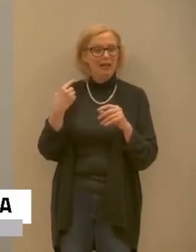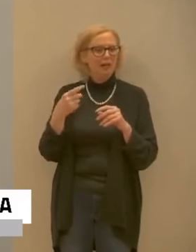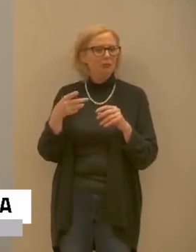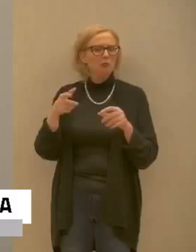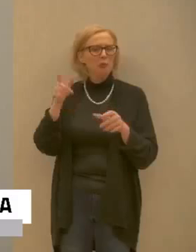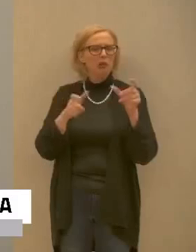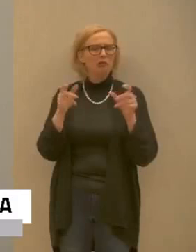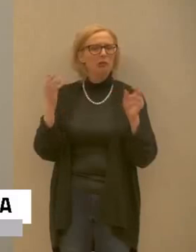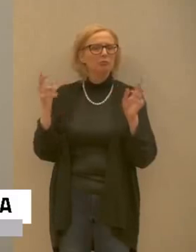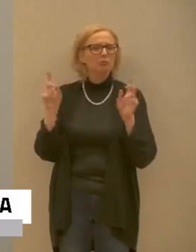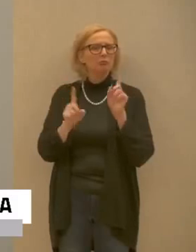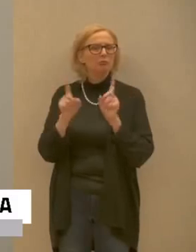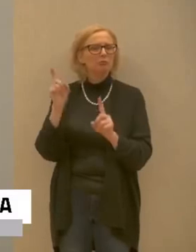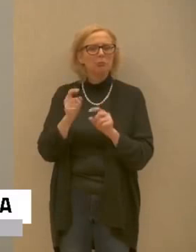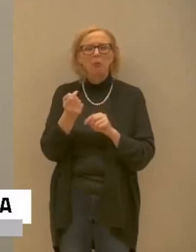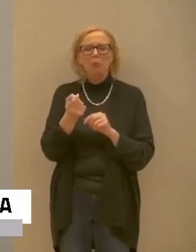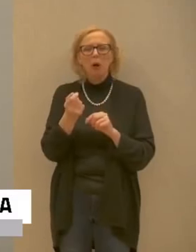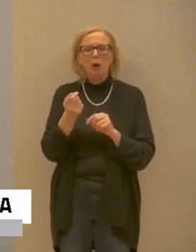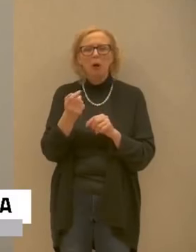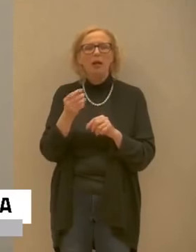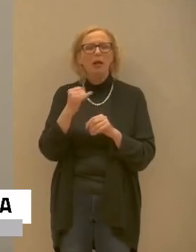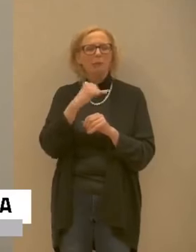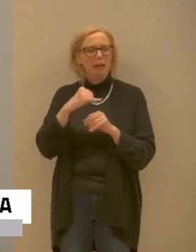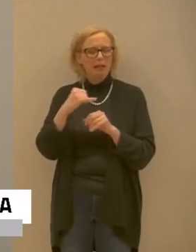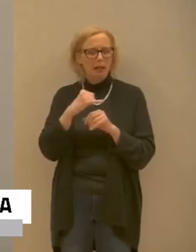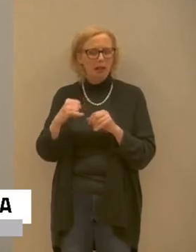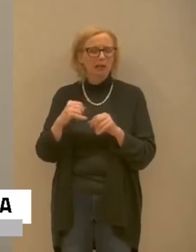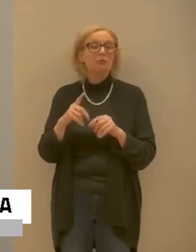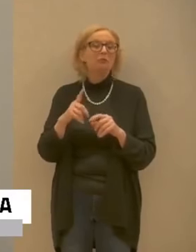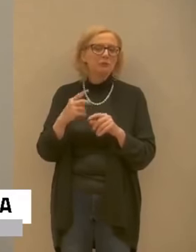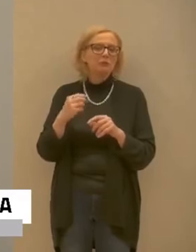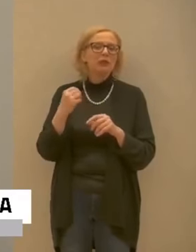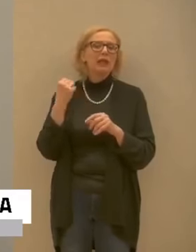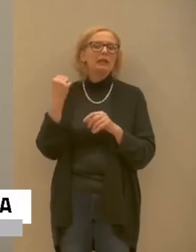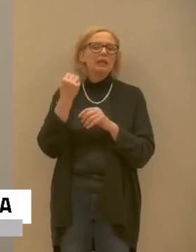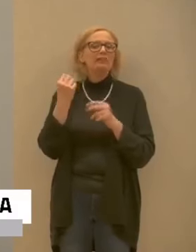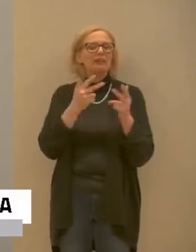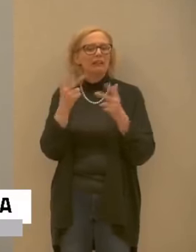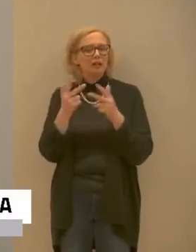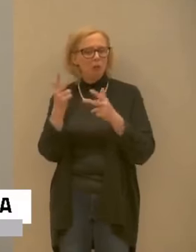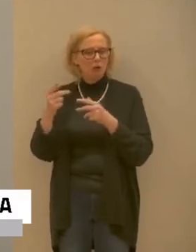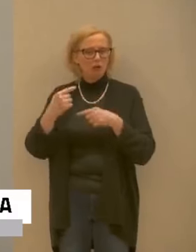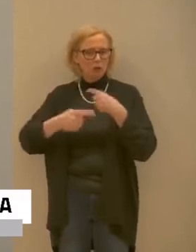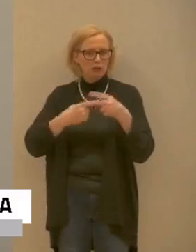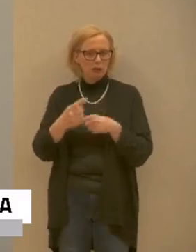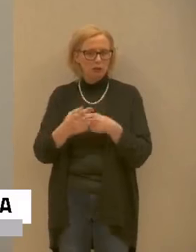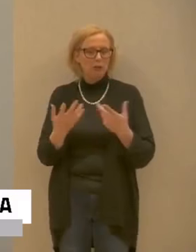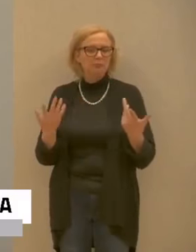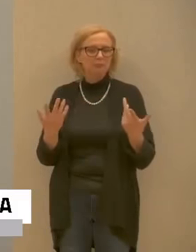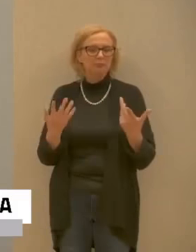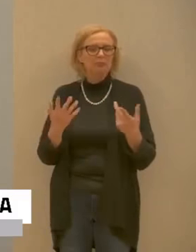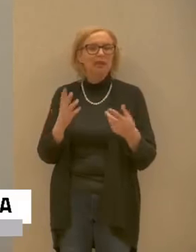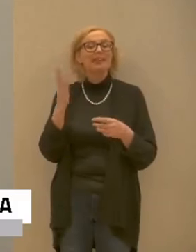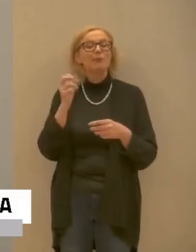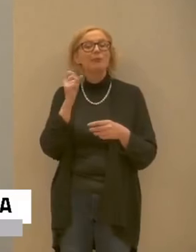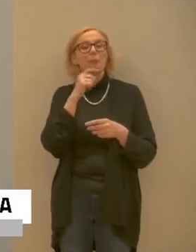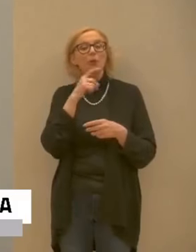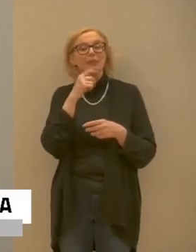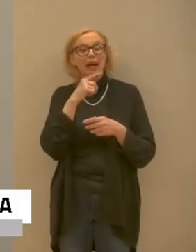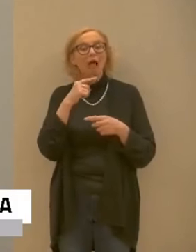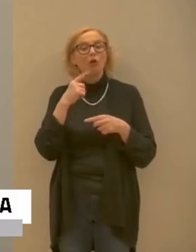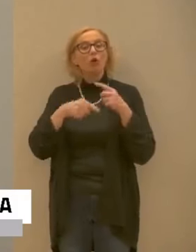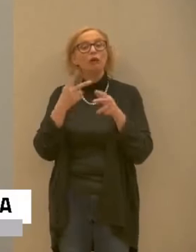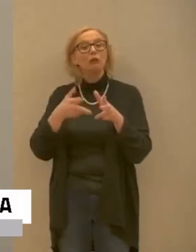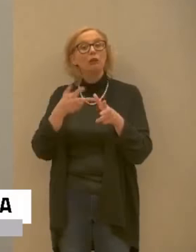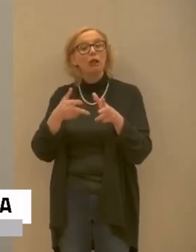linee urbane poca gente davvero manteniamo i servizi il dilemma a Bolzano ad esempio mantengono il servizio ferroviario a tutto regime